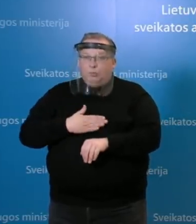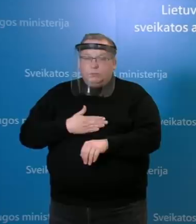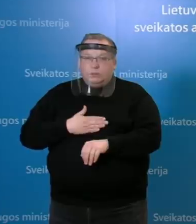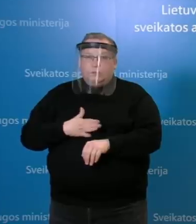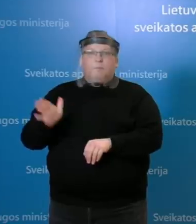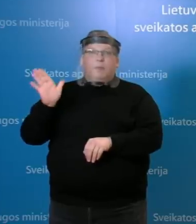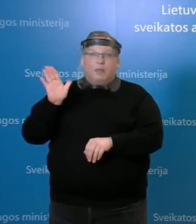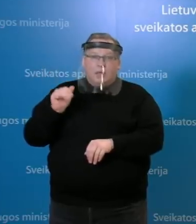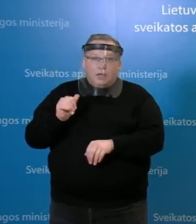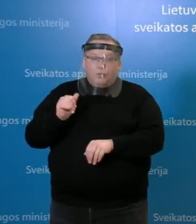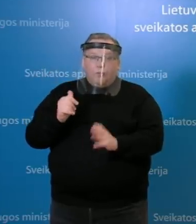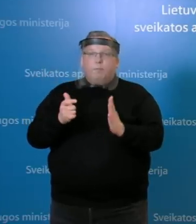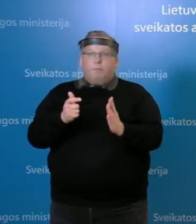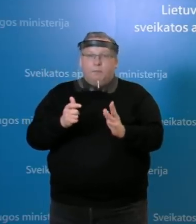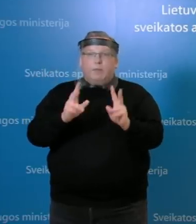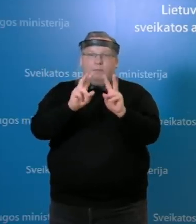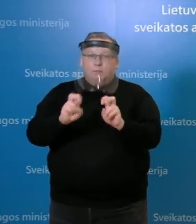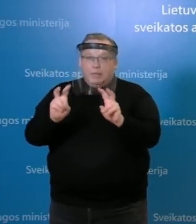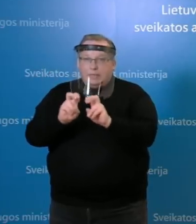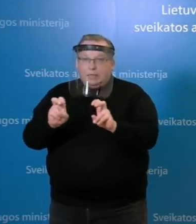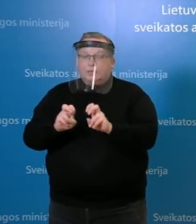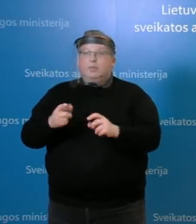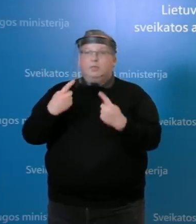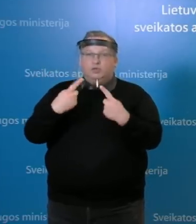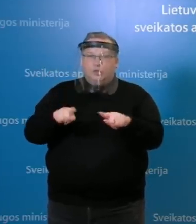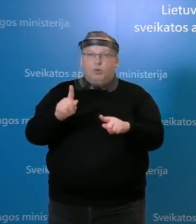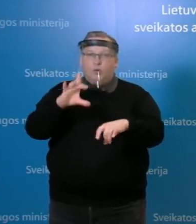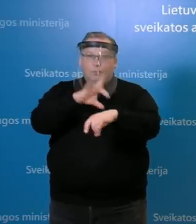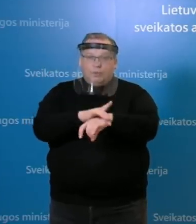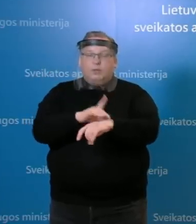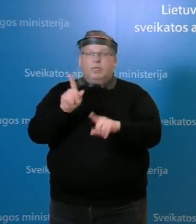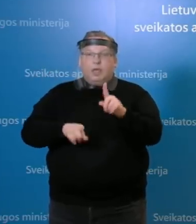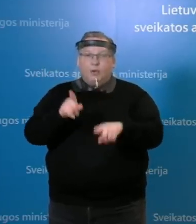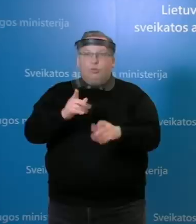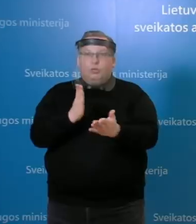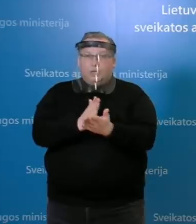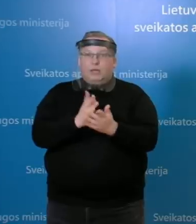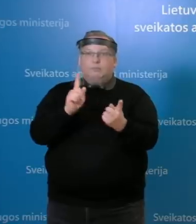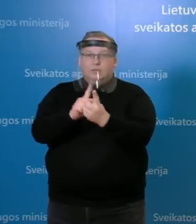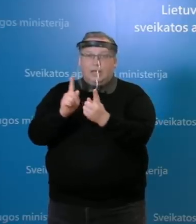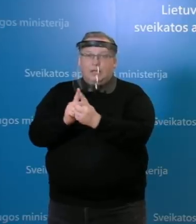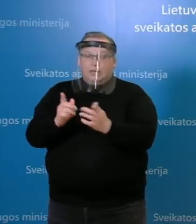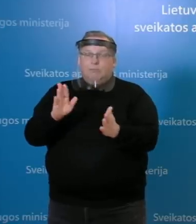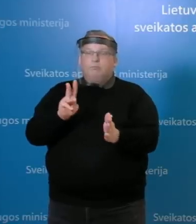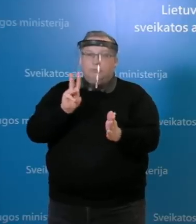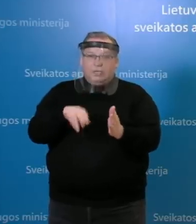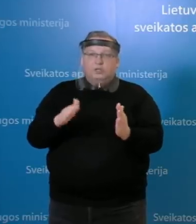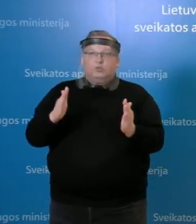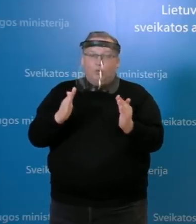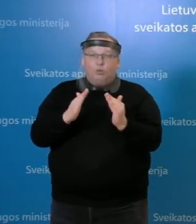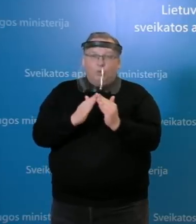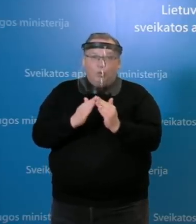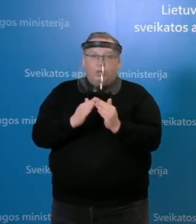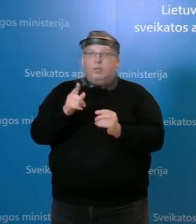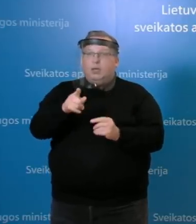išaiškinimų, jeigu sustabdo veiklą, tačiau iš kitos pusės, na, jeigu yra izoliuoti salitų turėjai, jie jau tuo antrinio atveju